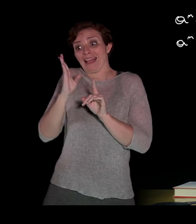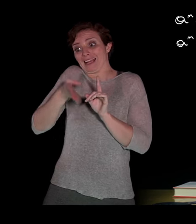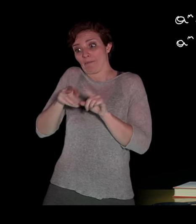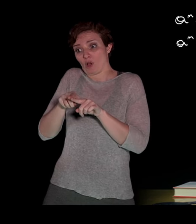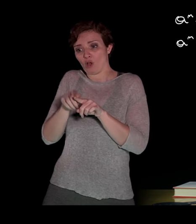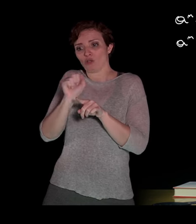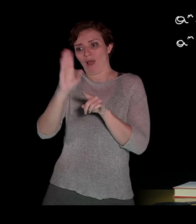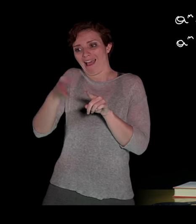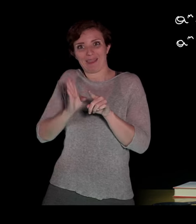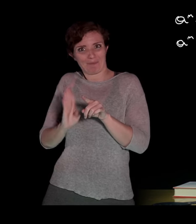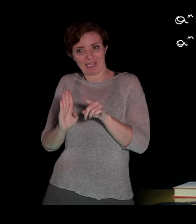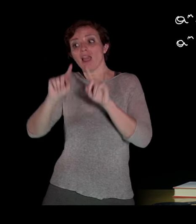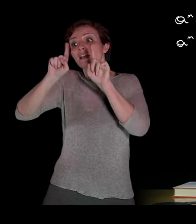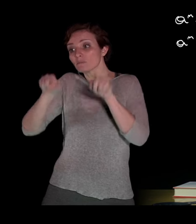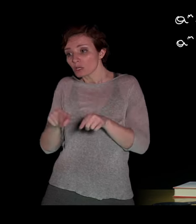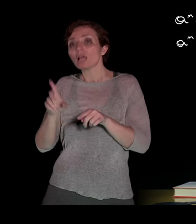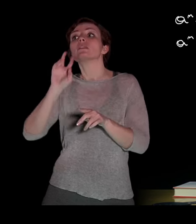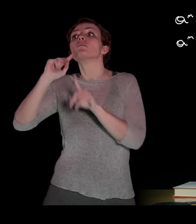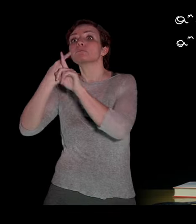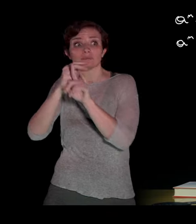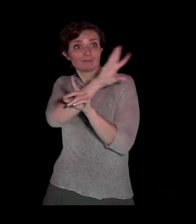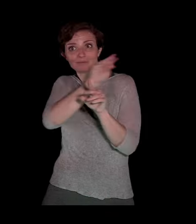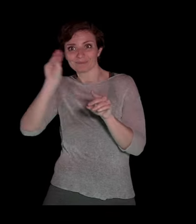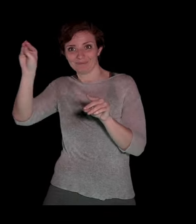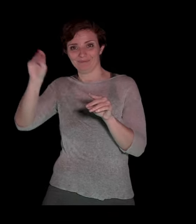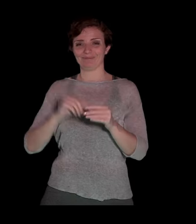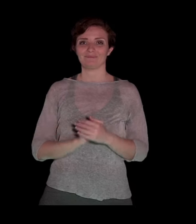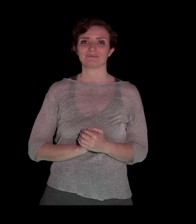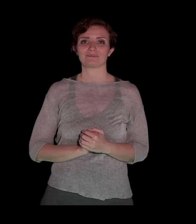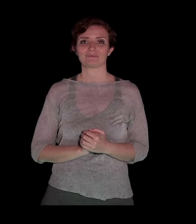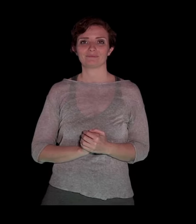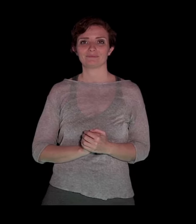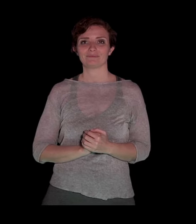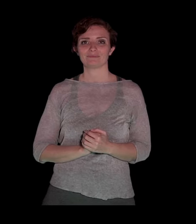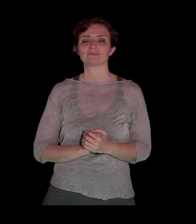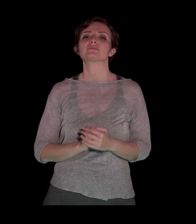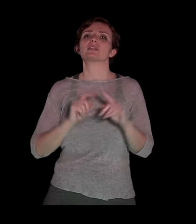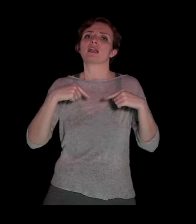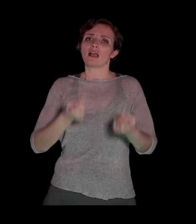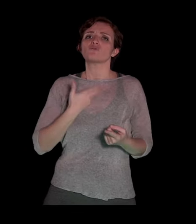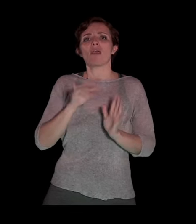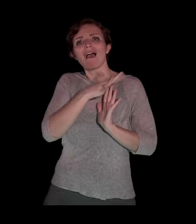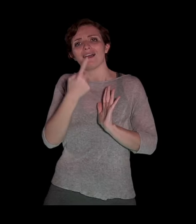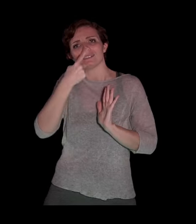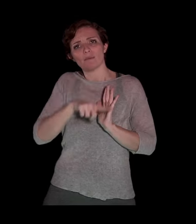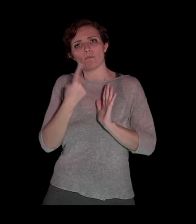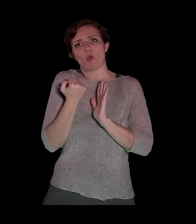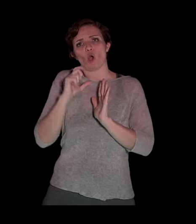e come esponente il medesimo esponente. Possiamo poi andare a definire altre tipologie di potenze, le potenze caratterizzate in particolare da